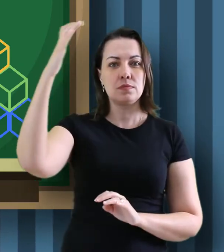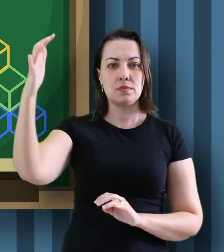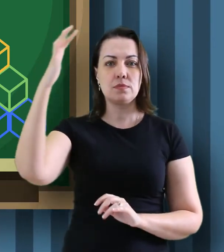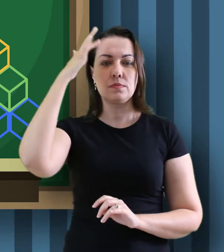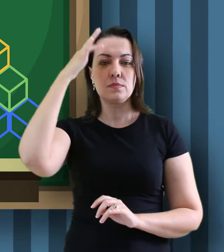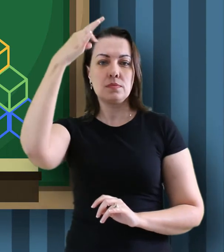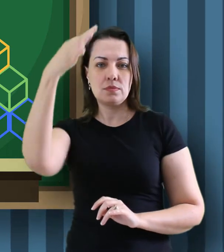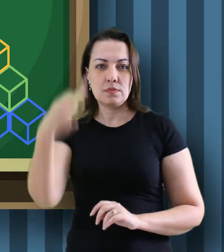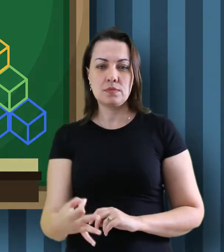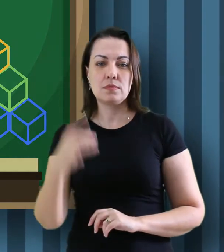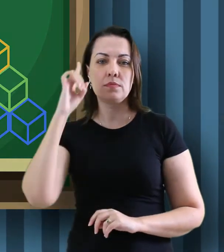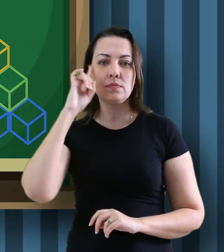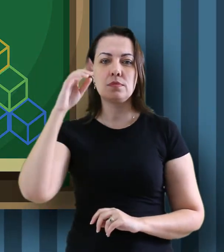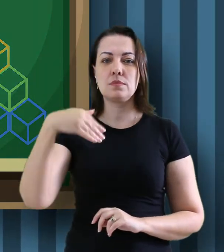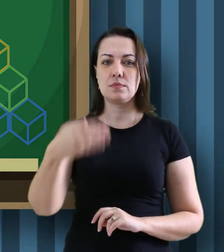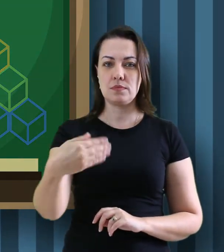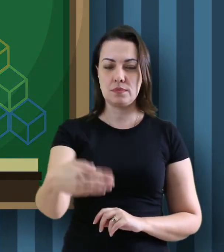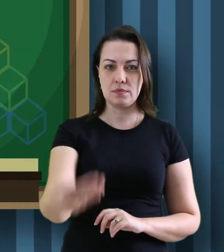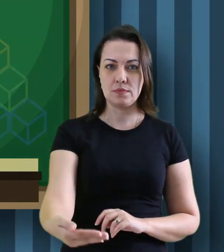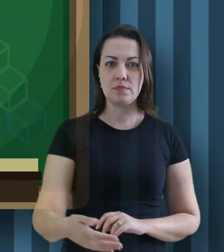sobre seu uso consciente no cotidiano.